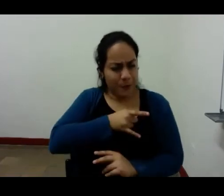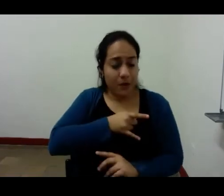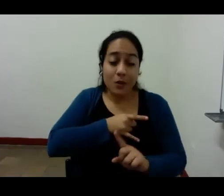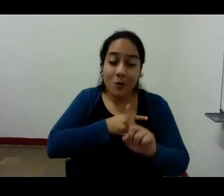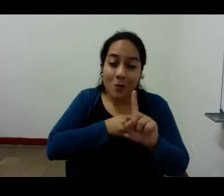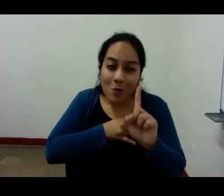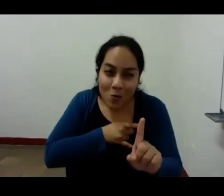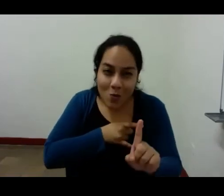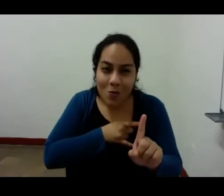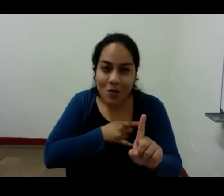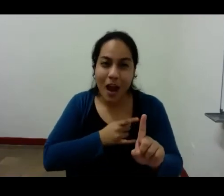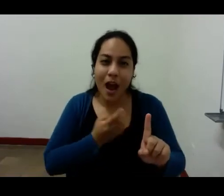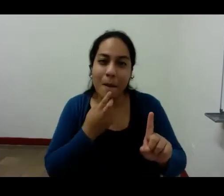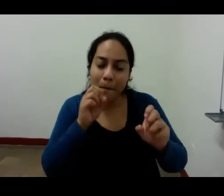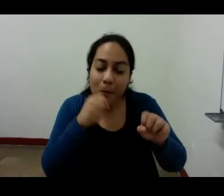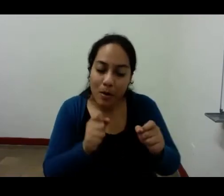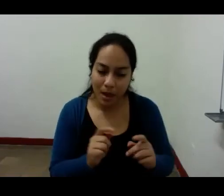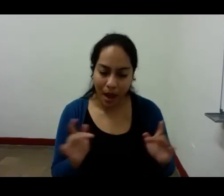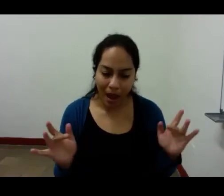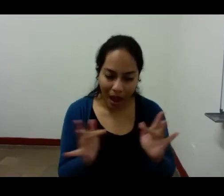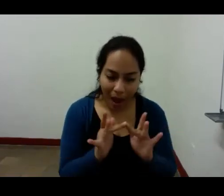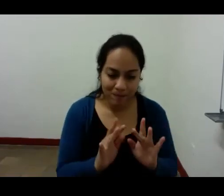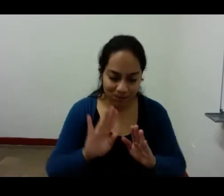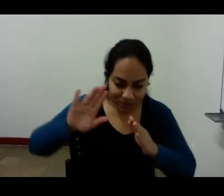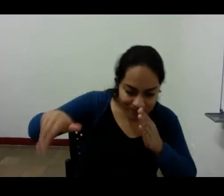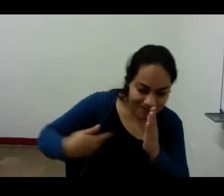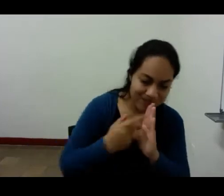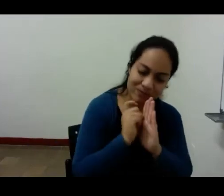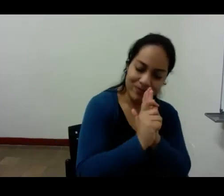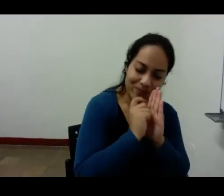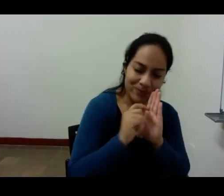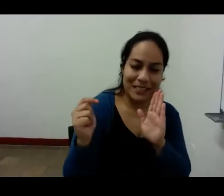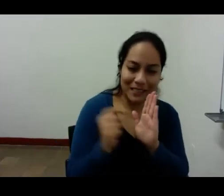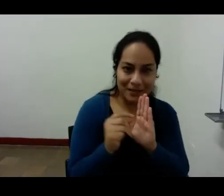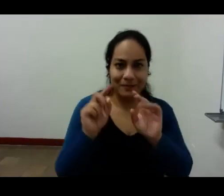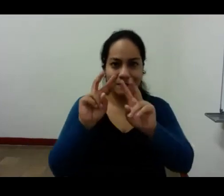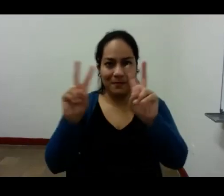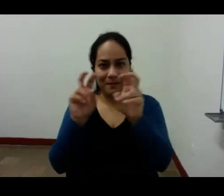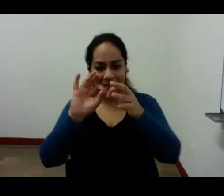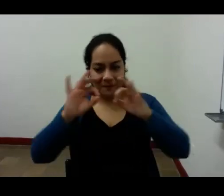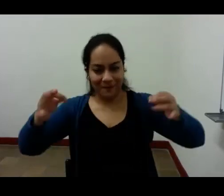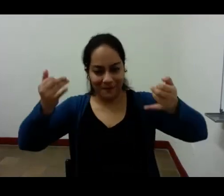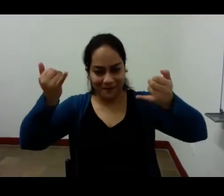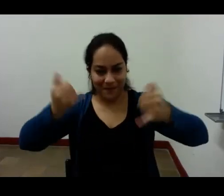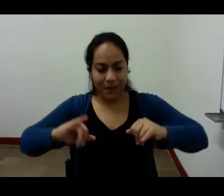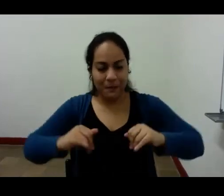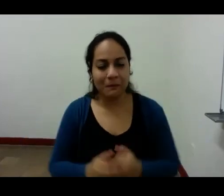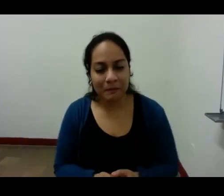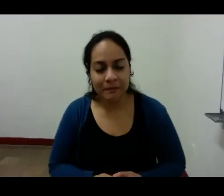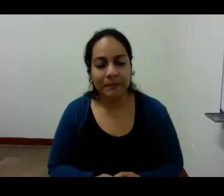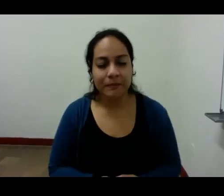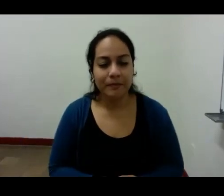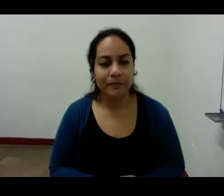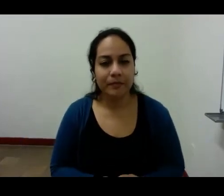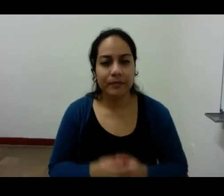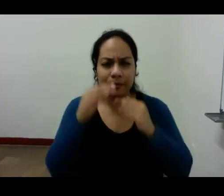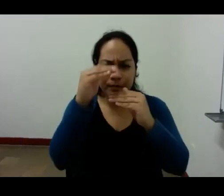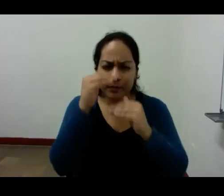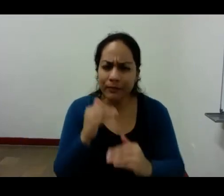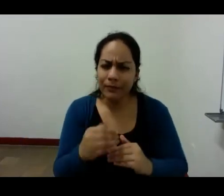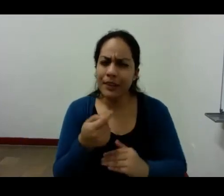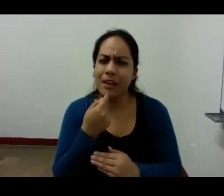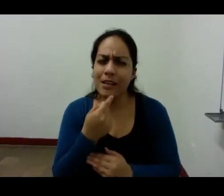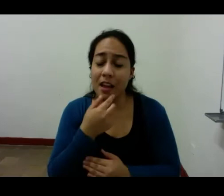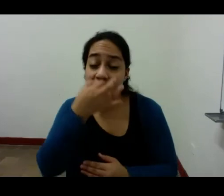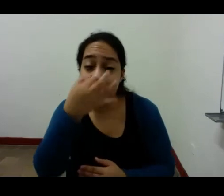si las tornamos literarias cierro comillas la realidad del arte